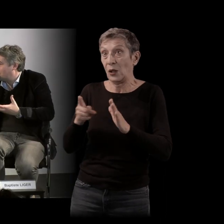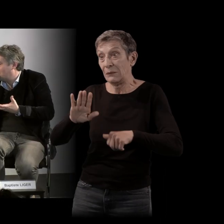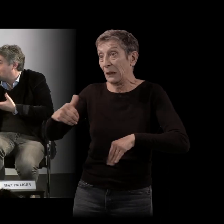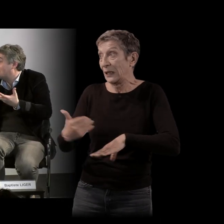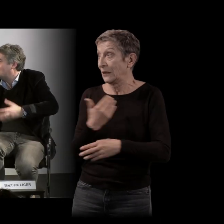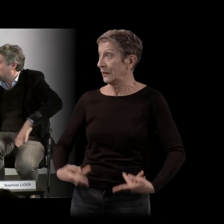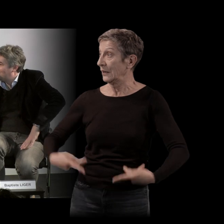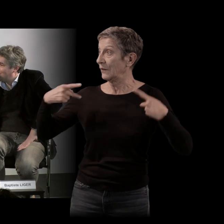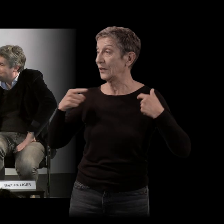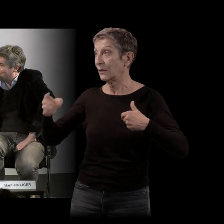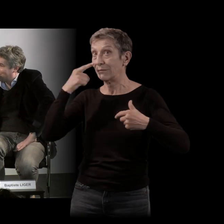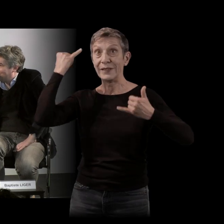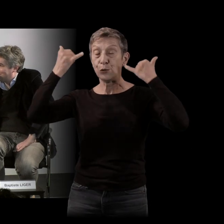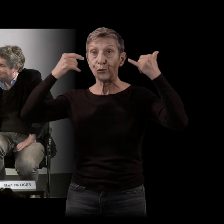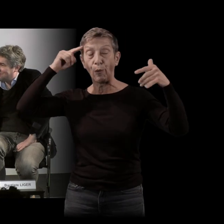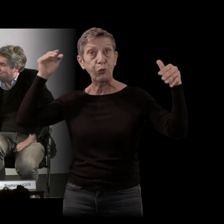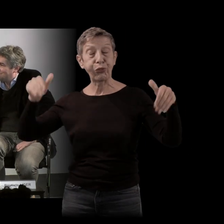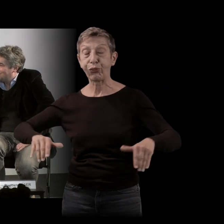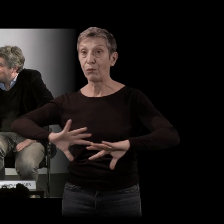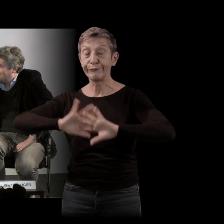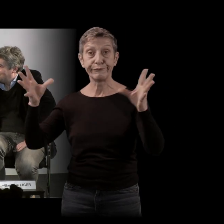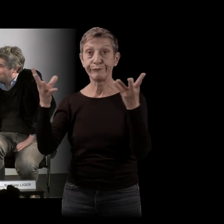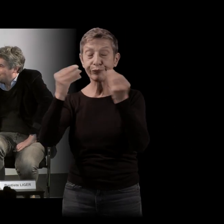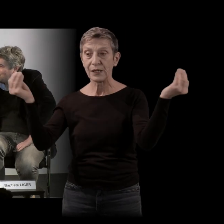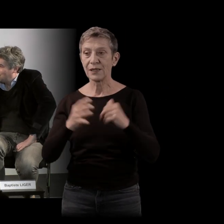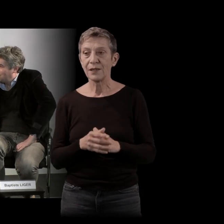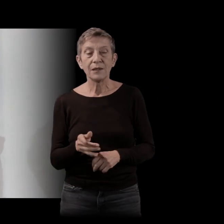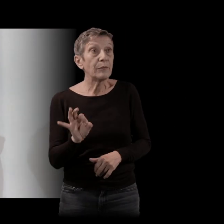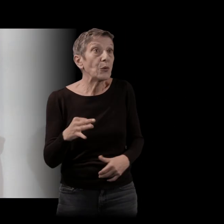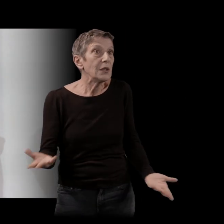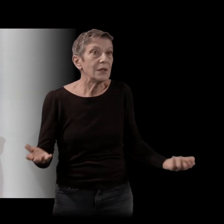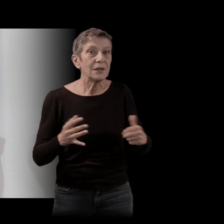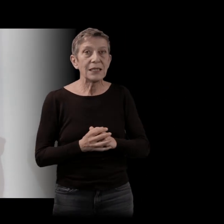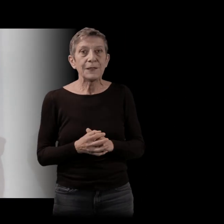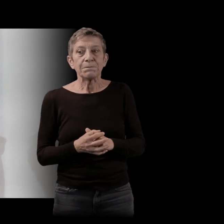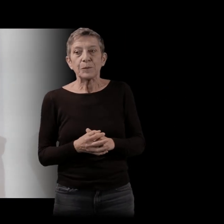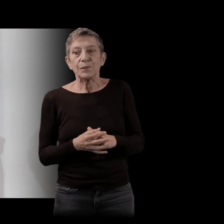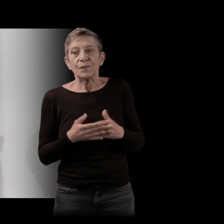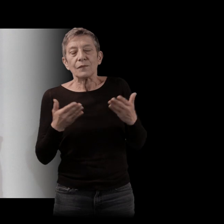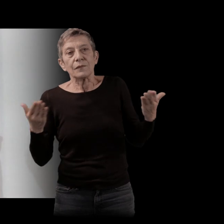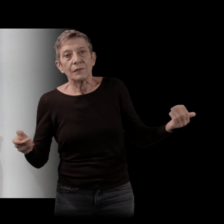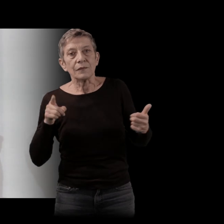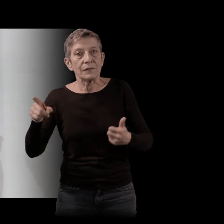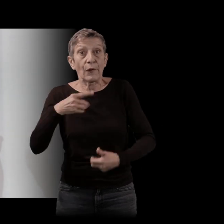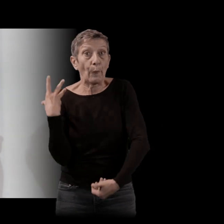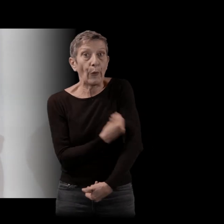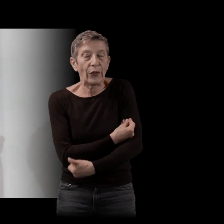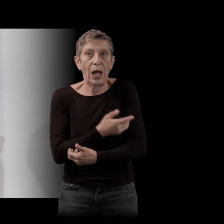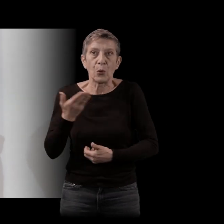petit peu en désillusion en quelque sorte. Oui, voilà. Elle a fait un burn-out, mais peut-être pas tellement par,